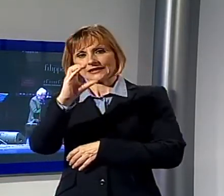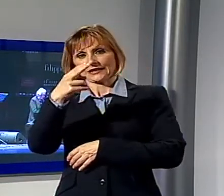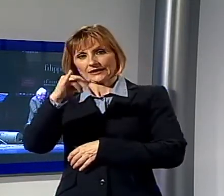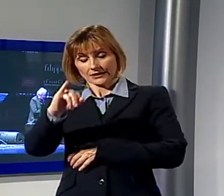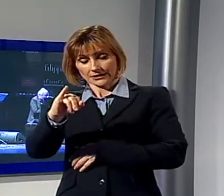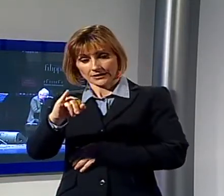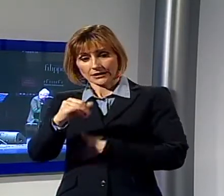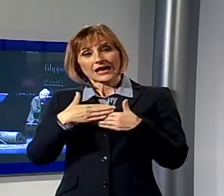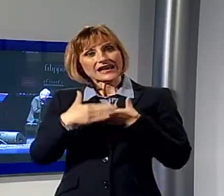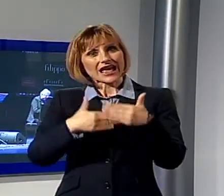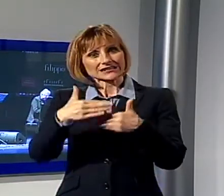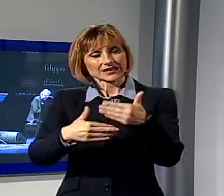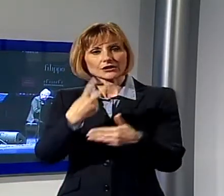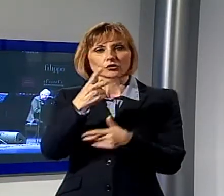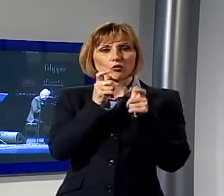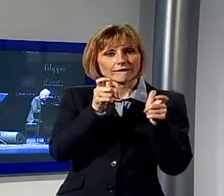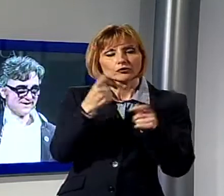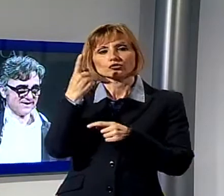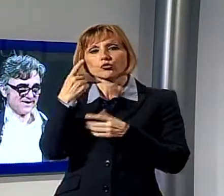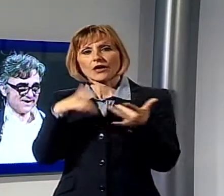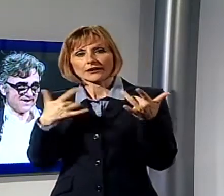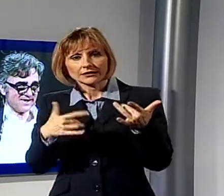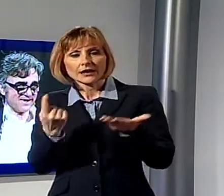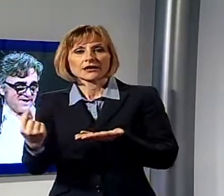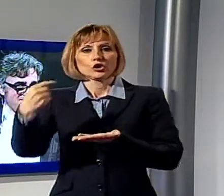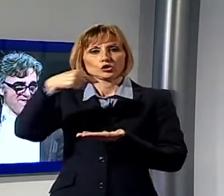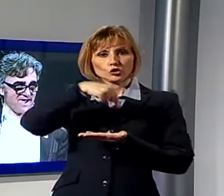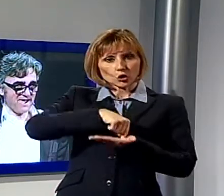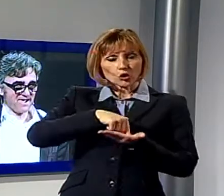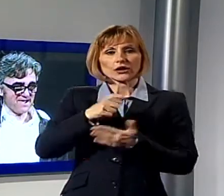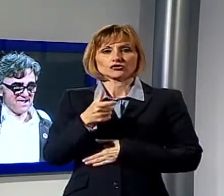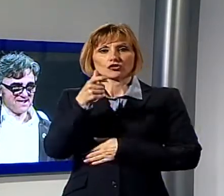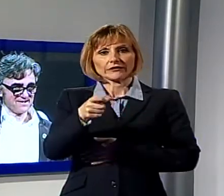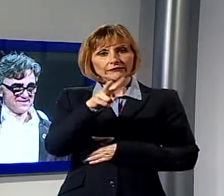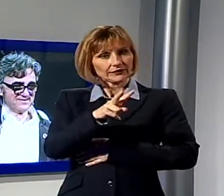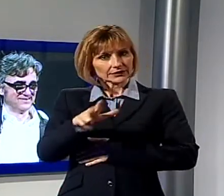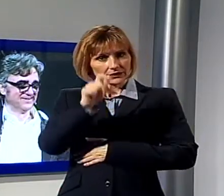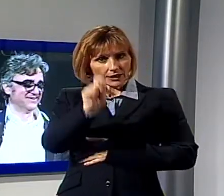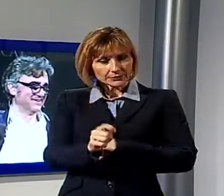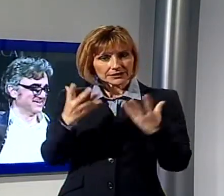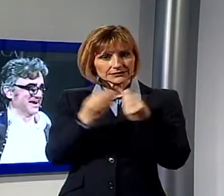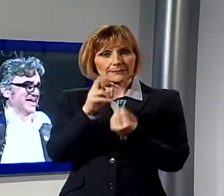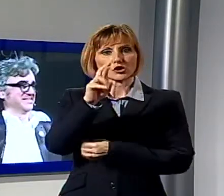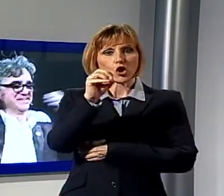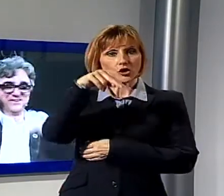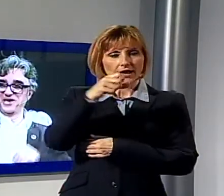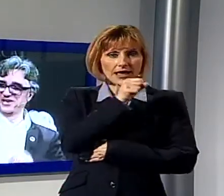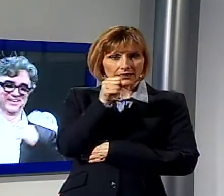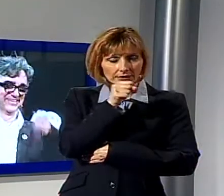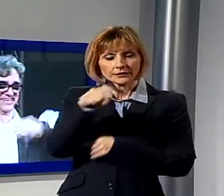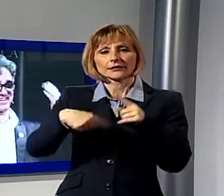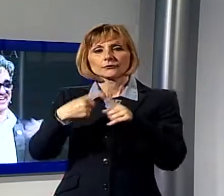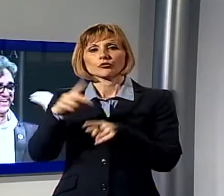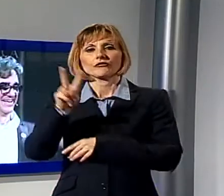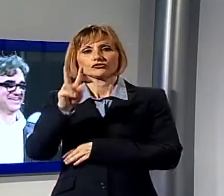due voci in a chitarra tornerà protagonista al teatro di Pietrasanta giovedì 23 aprile con Ron e venerdì 5